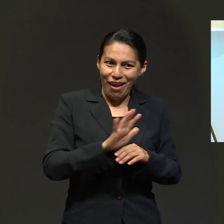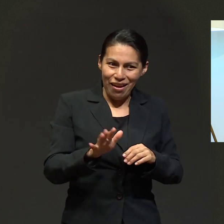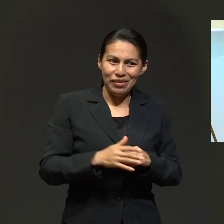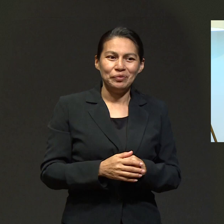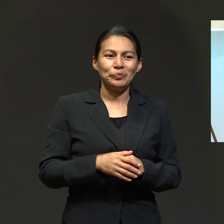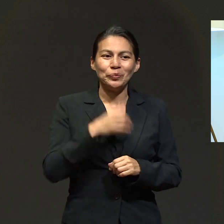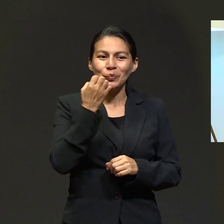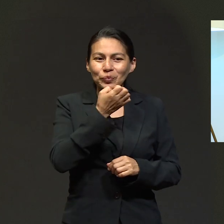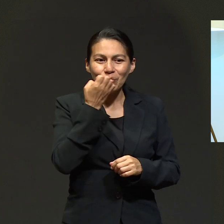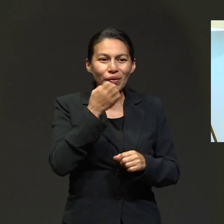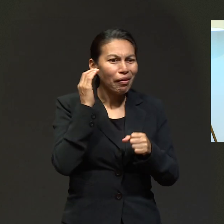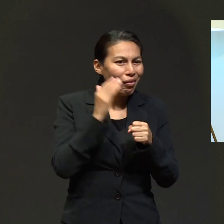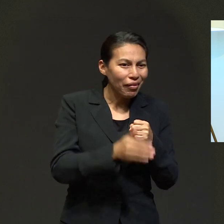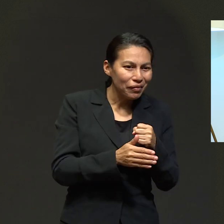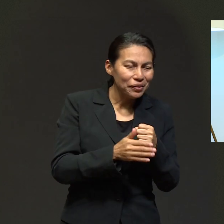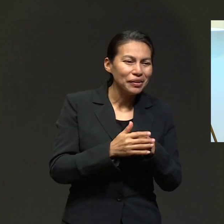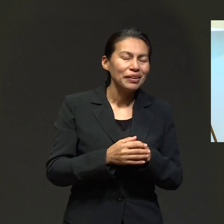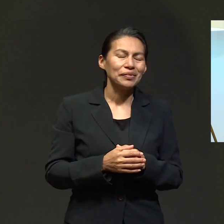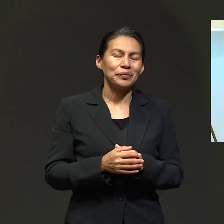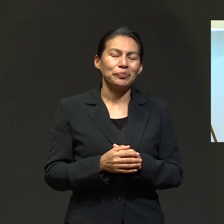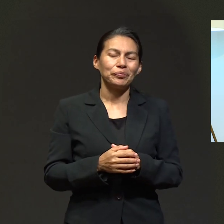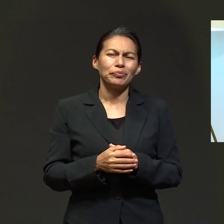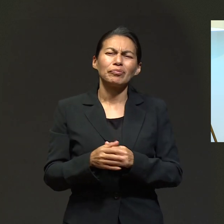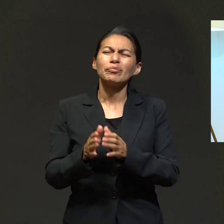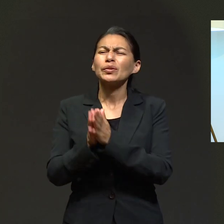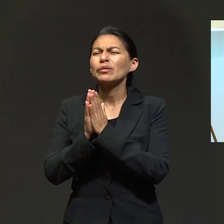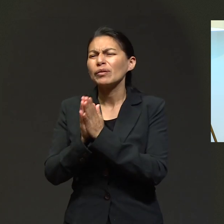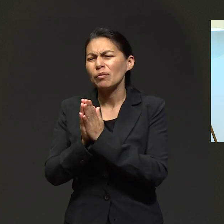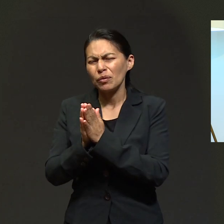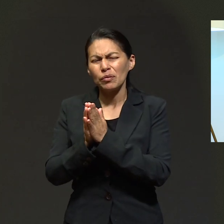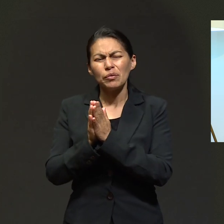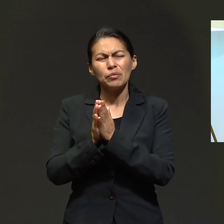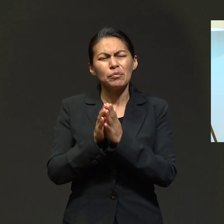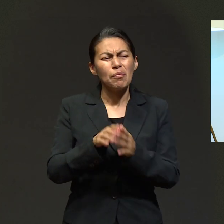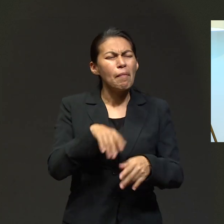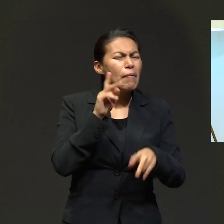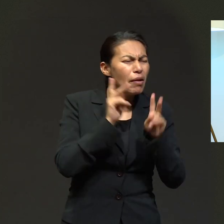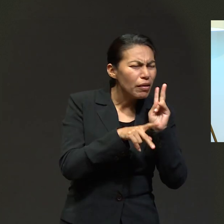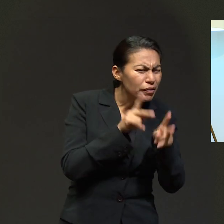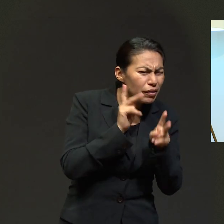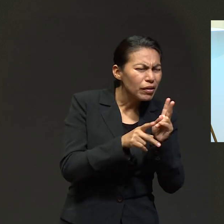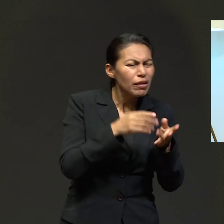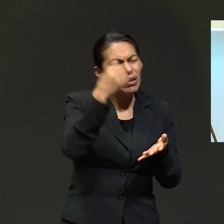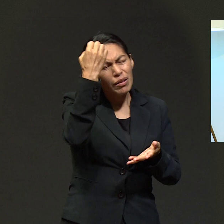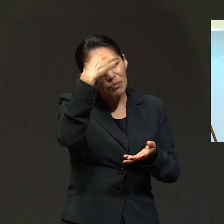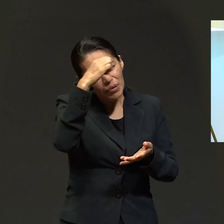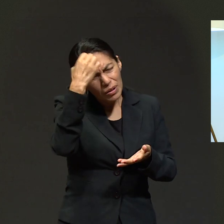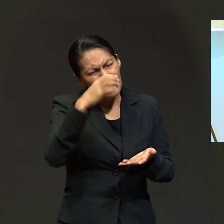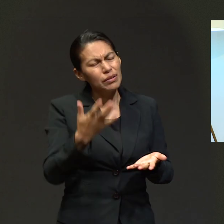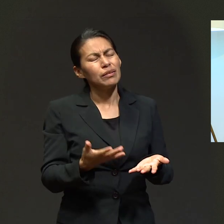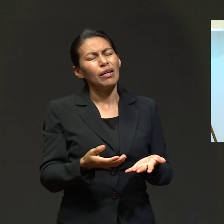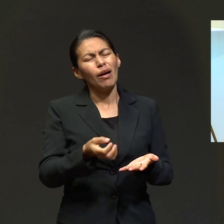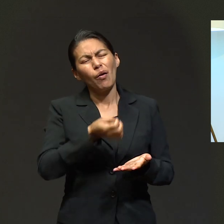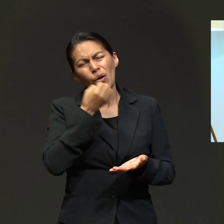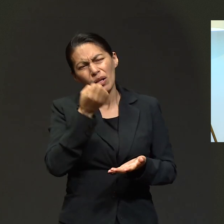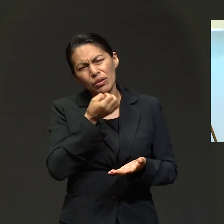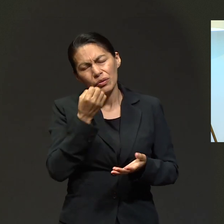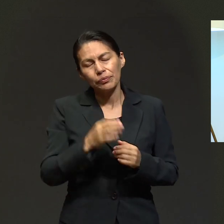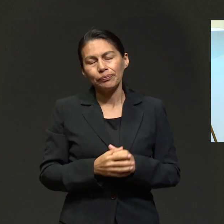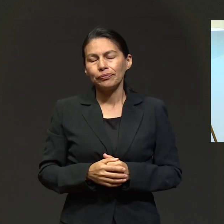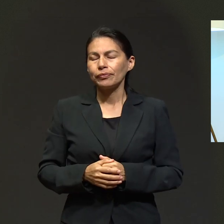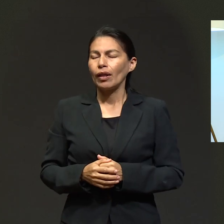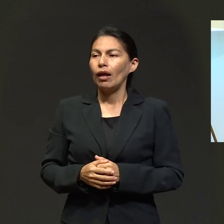graduación o este término de escuela. Cuéntenos algo de esa